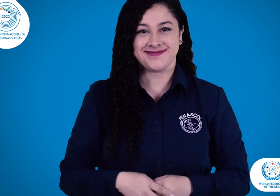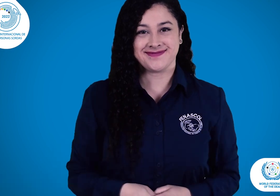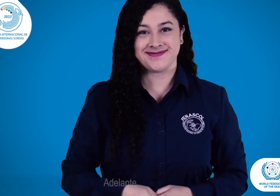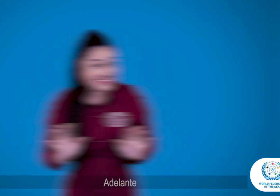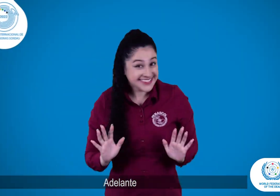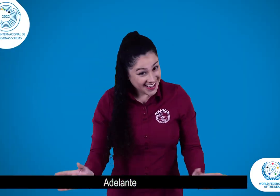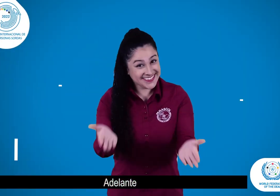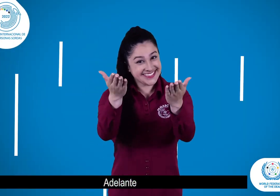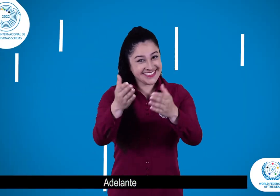Adelante.